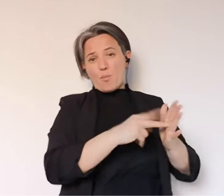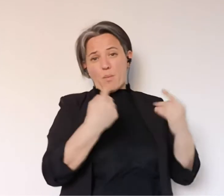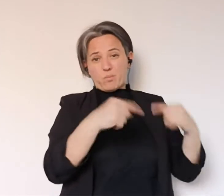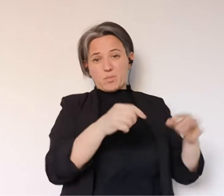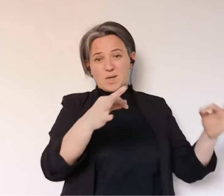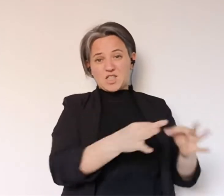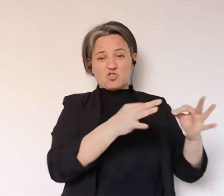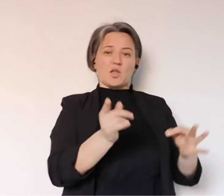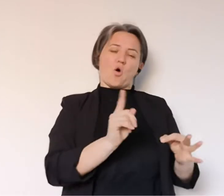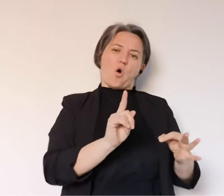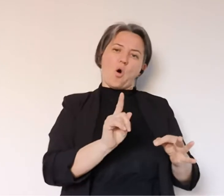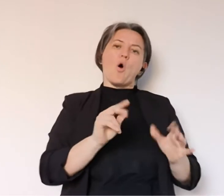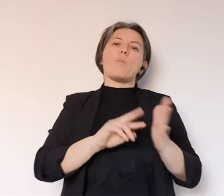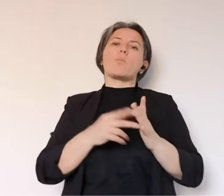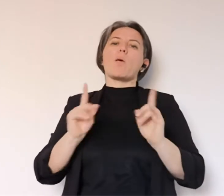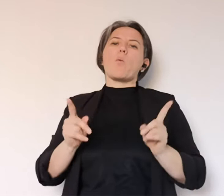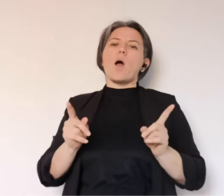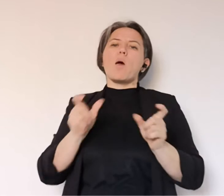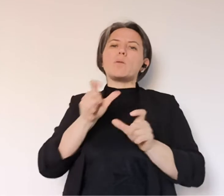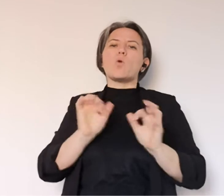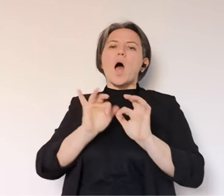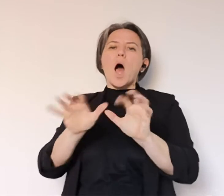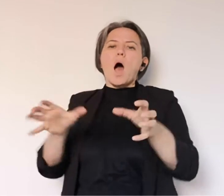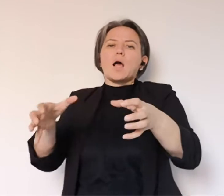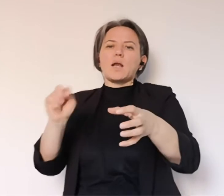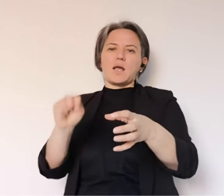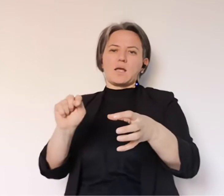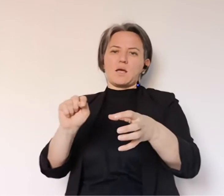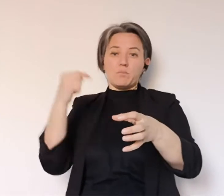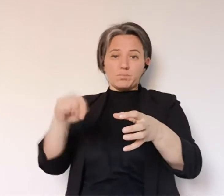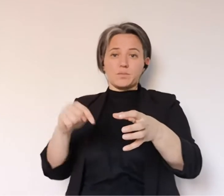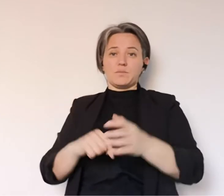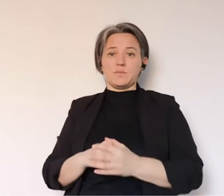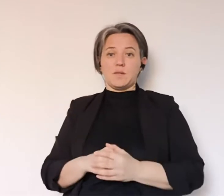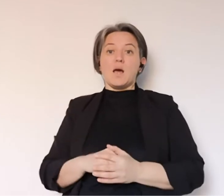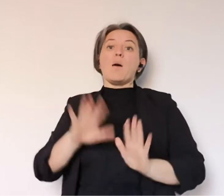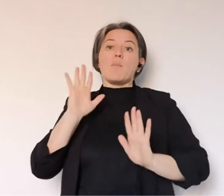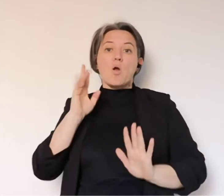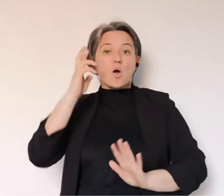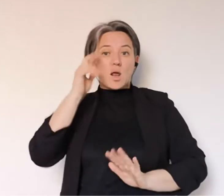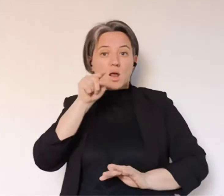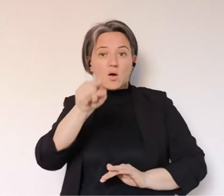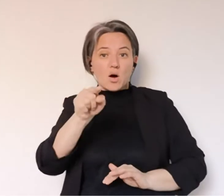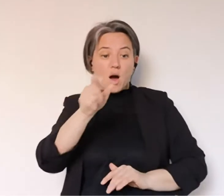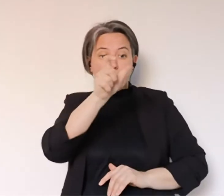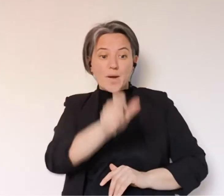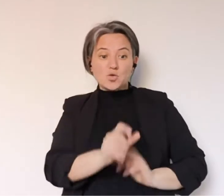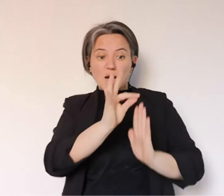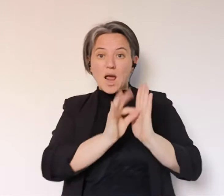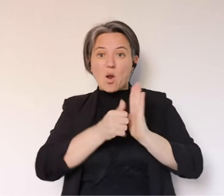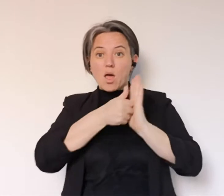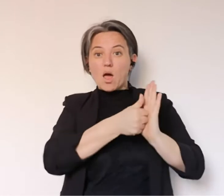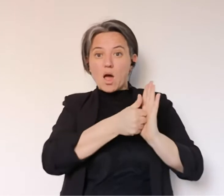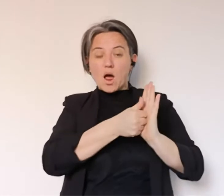passeggiavano, vi ho ripetuto che il problema non è quella passeggiata, l'aggregazione che è fondamentale, ricordatevi